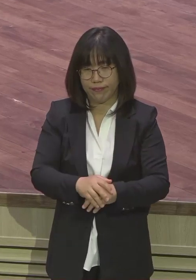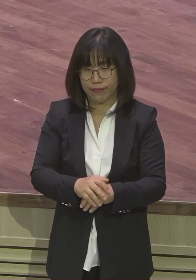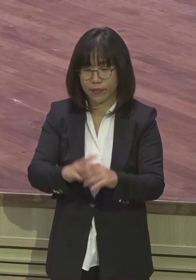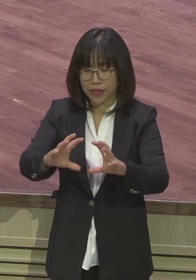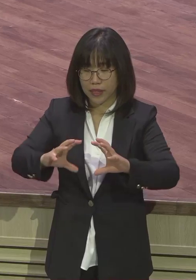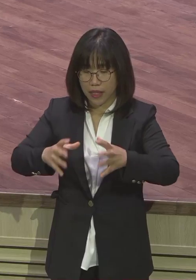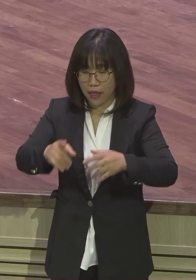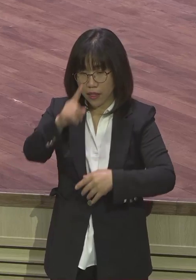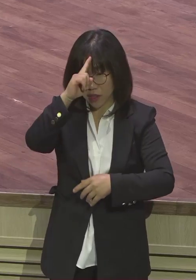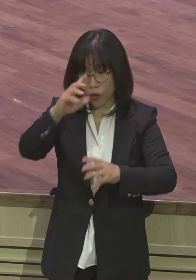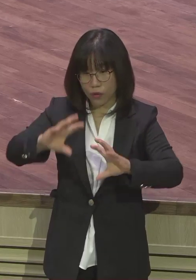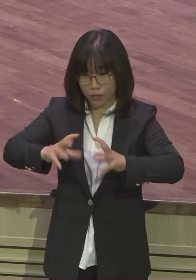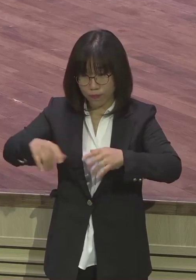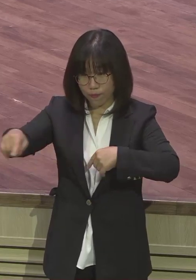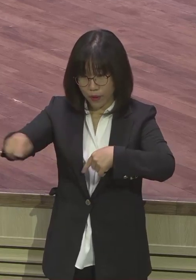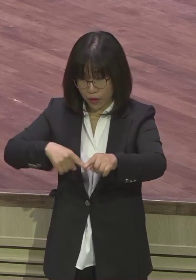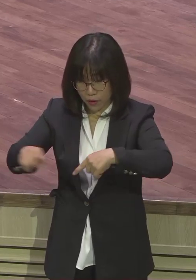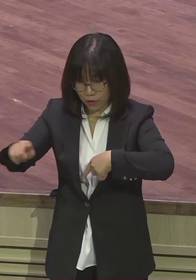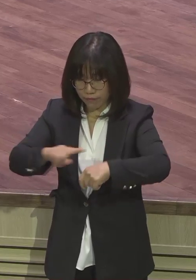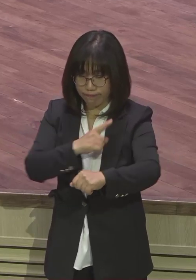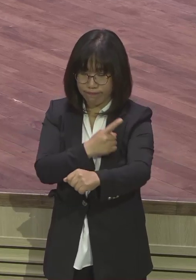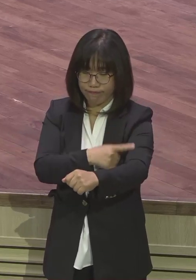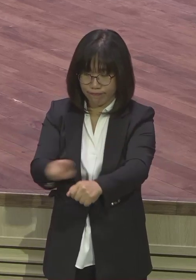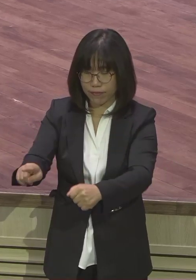얘기예요. 참 안타까워요.